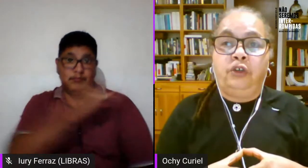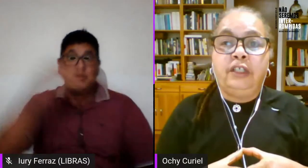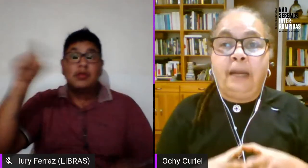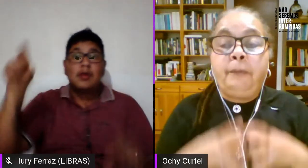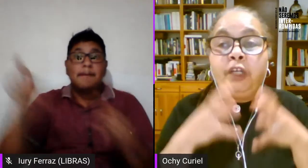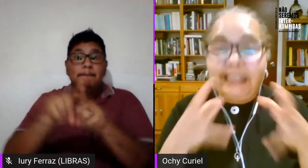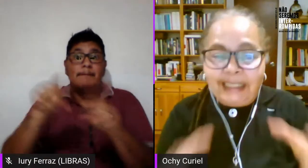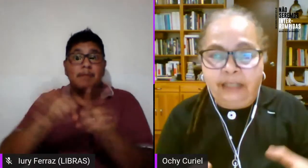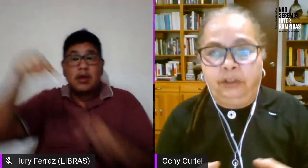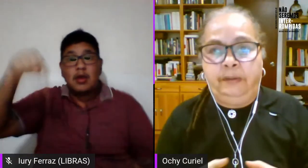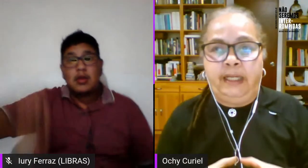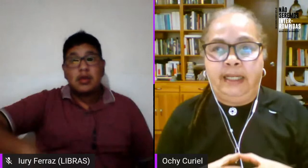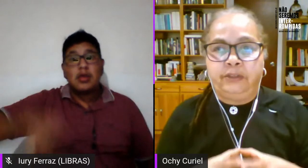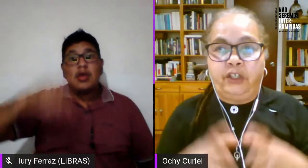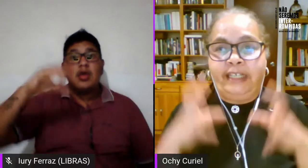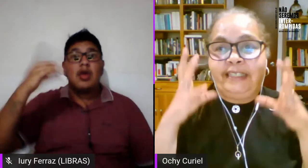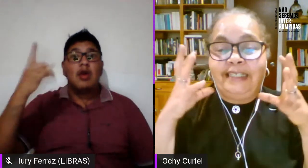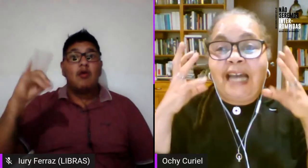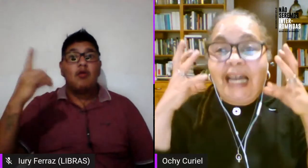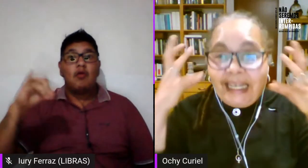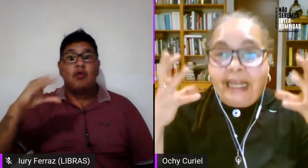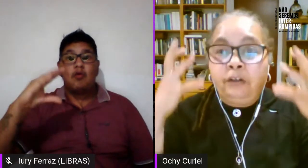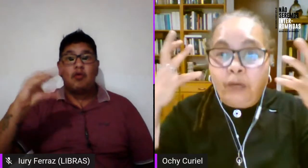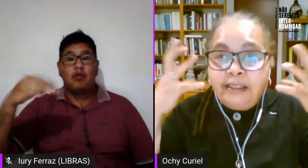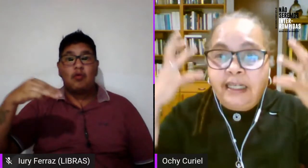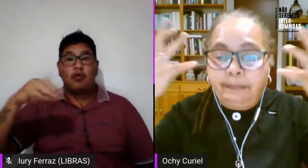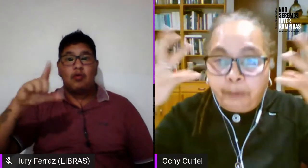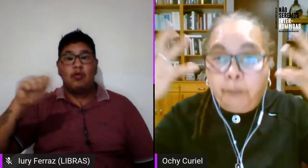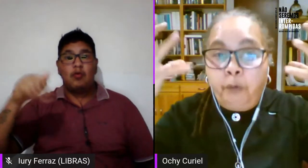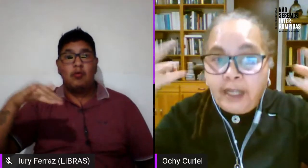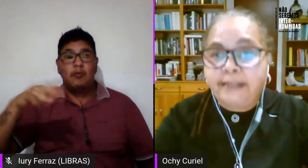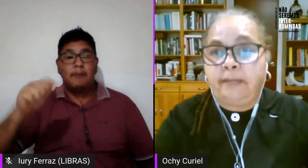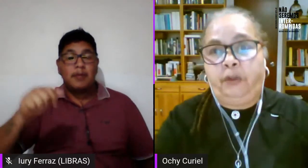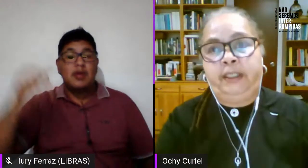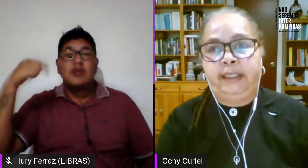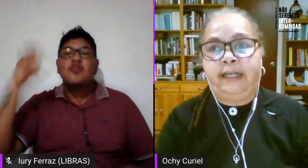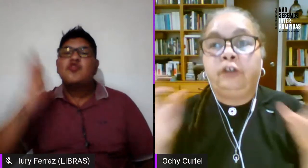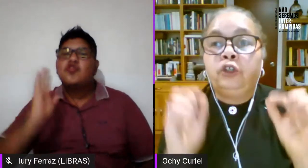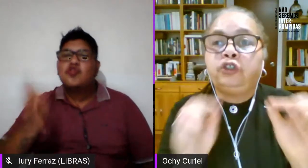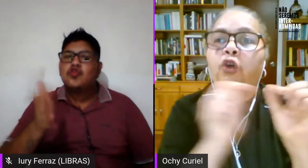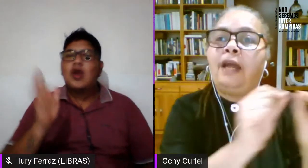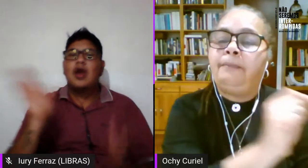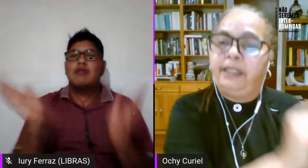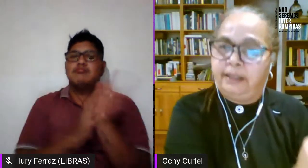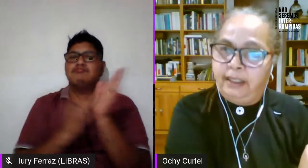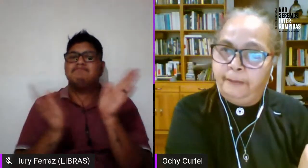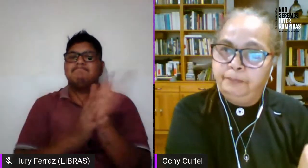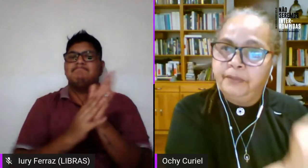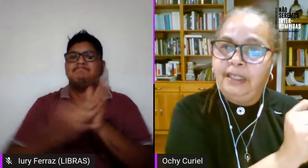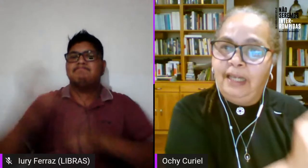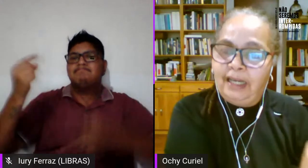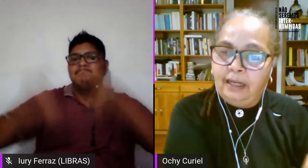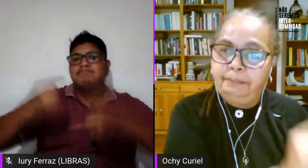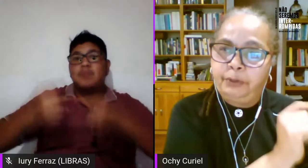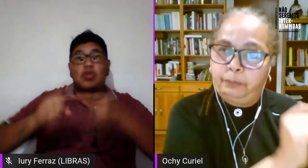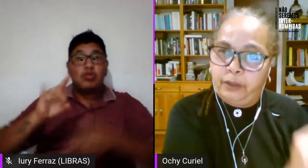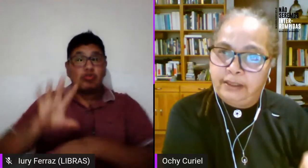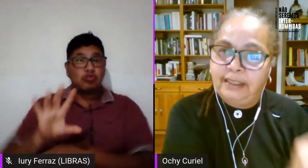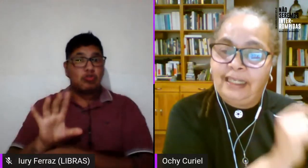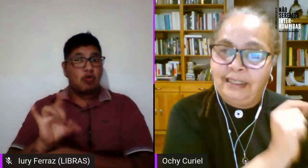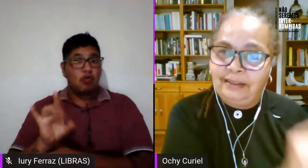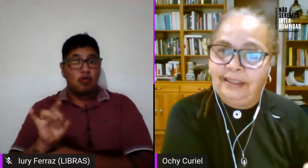con las políticas neoliberales ya era nuestra propuesta política no solamente la